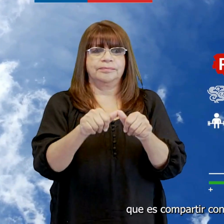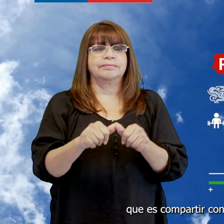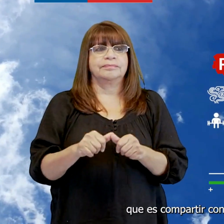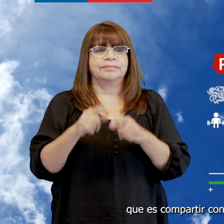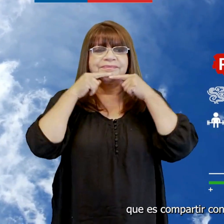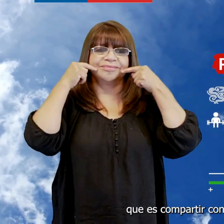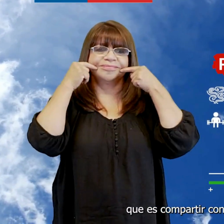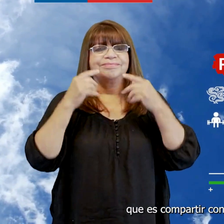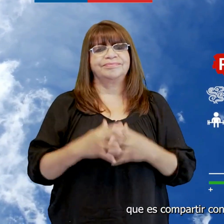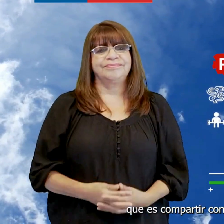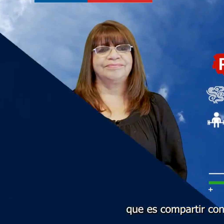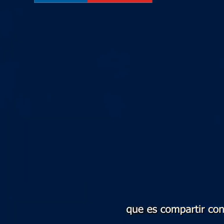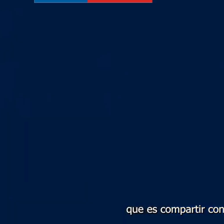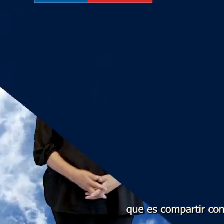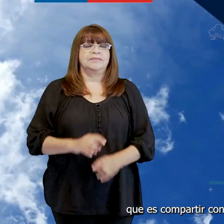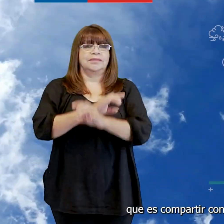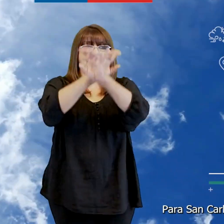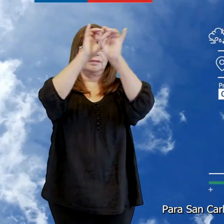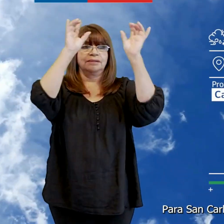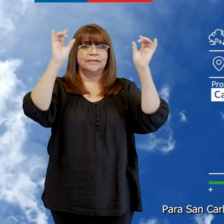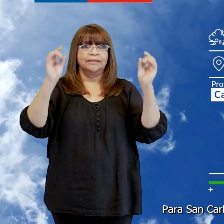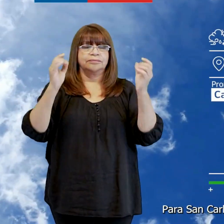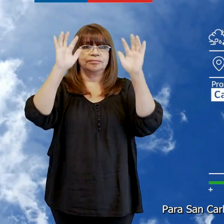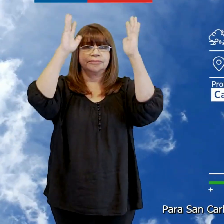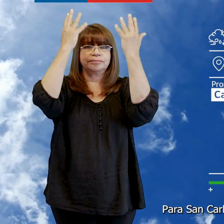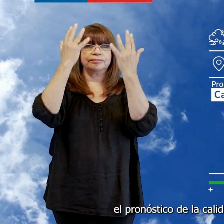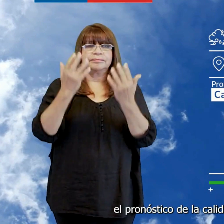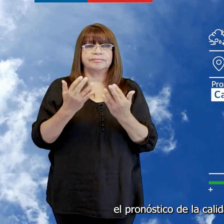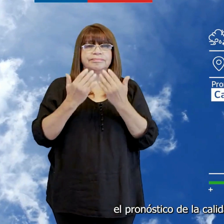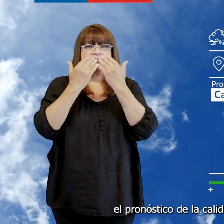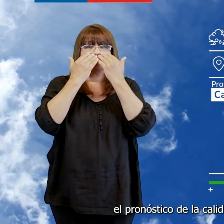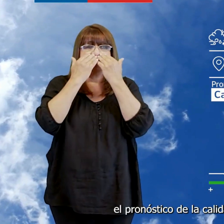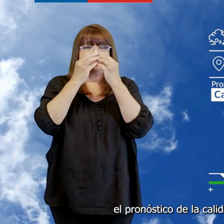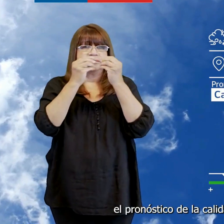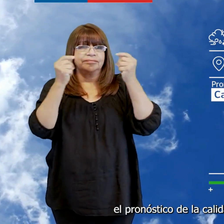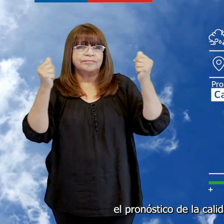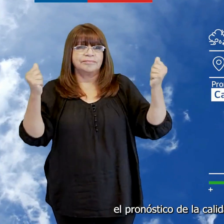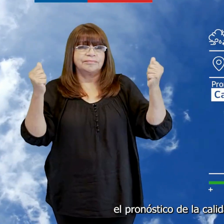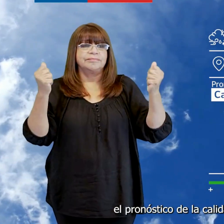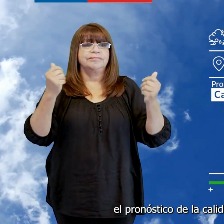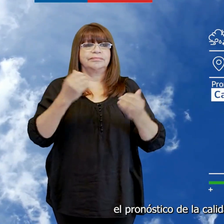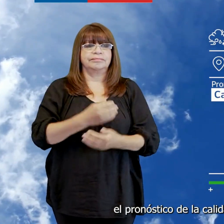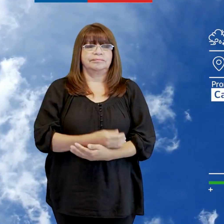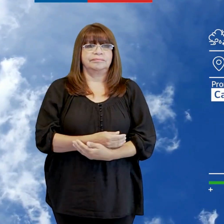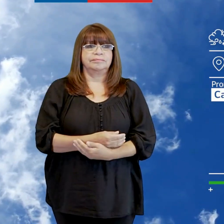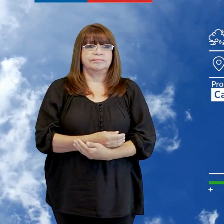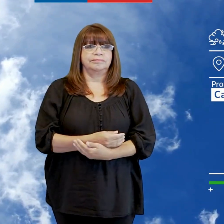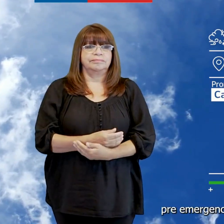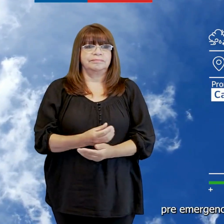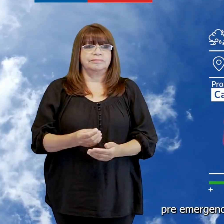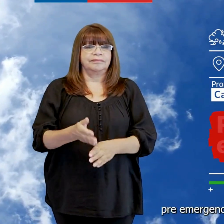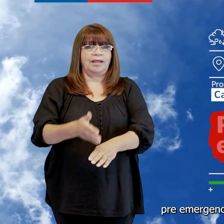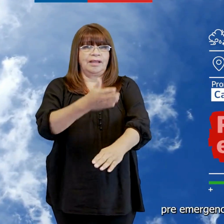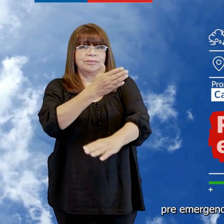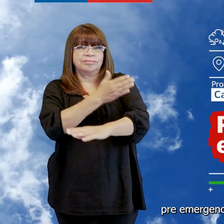compartir con tu familia. Para San Carlos, el pronóstico de la calidad de aire es